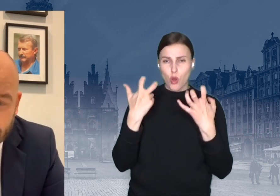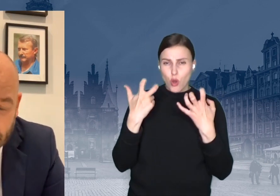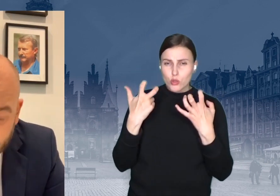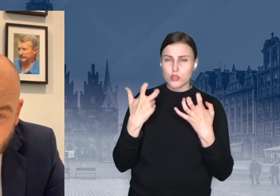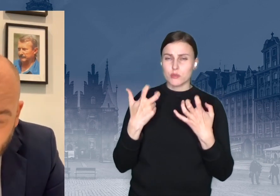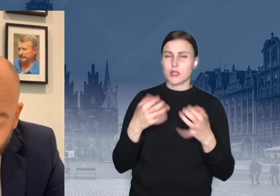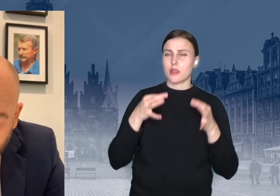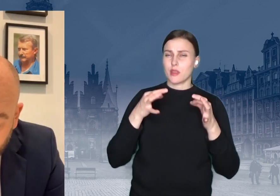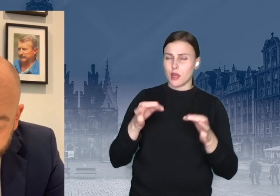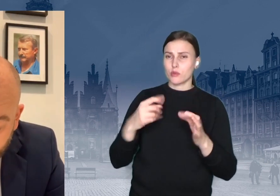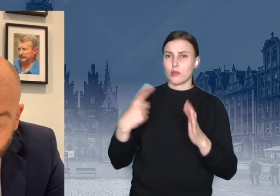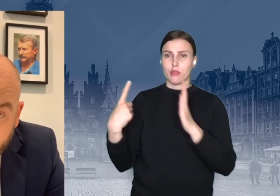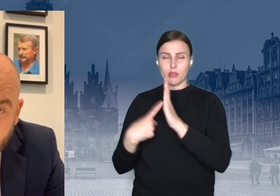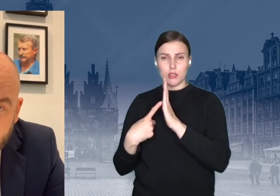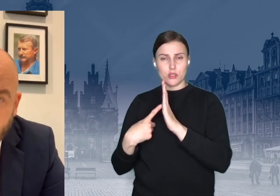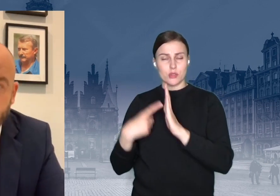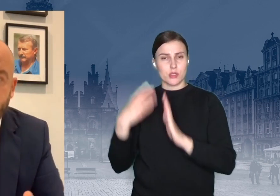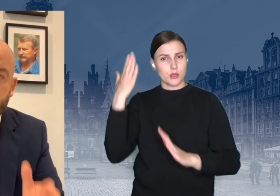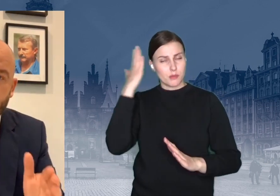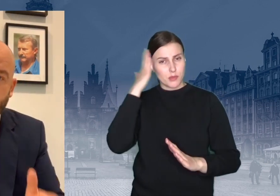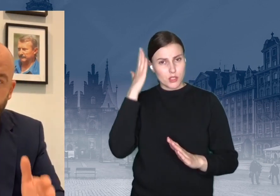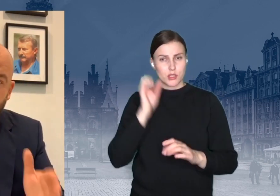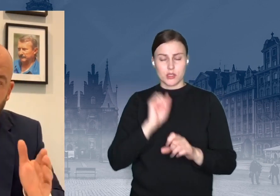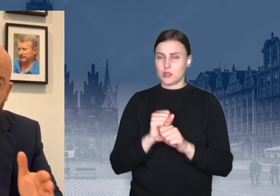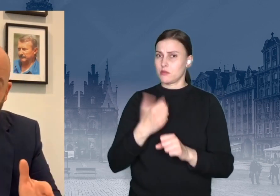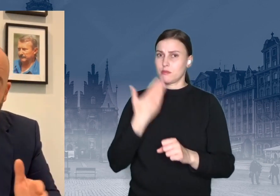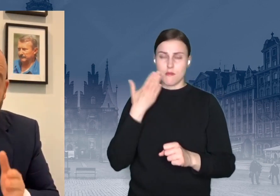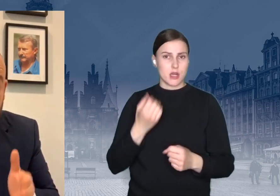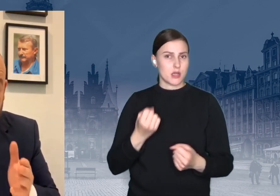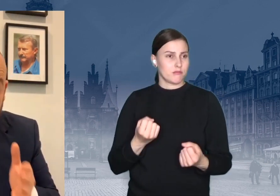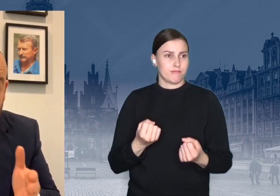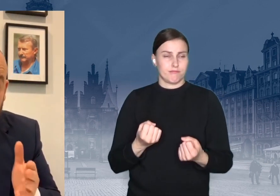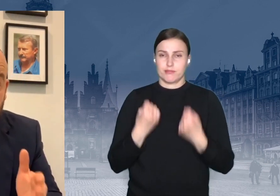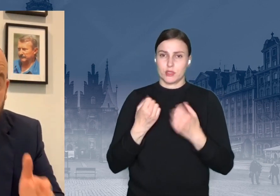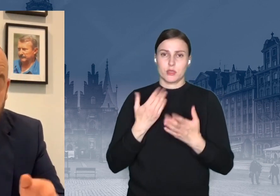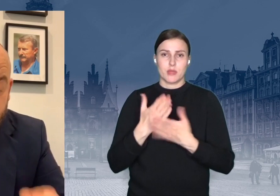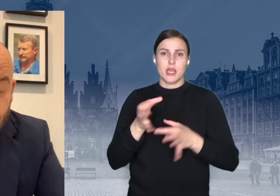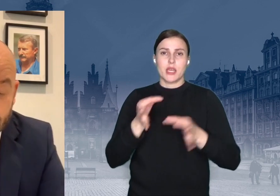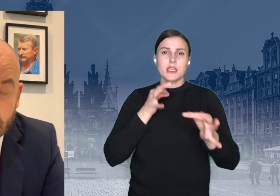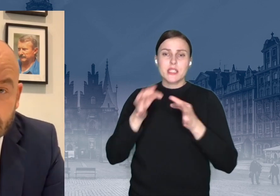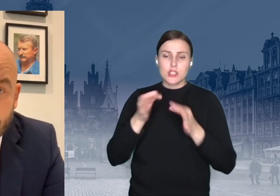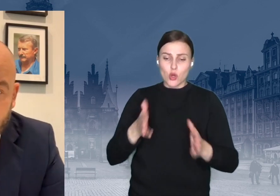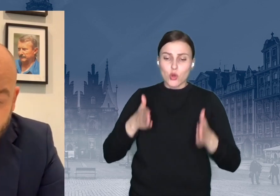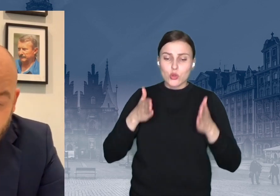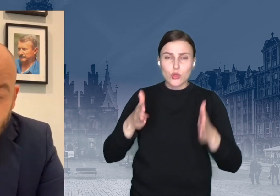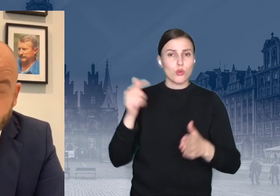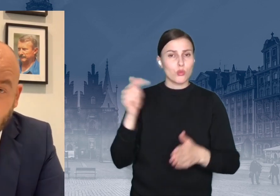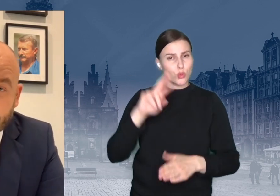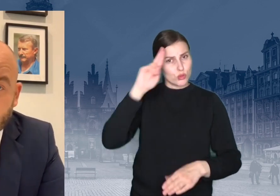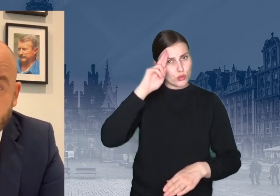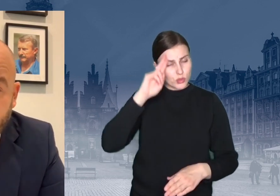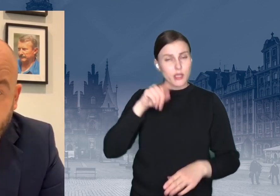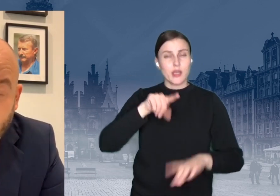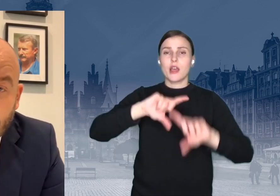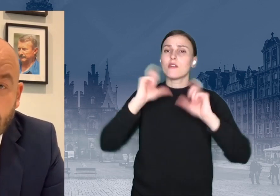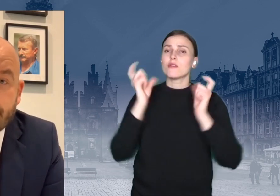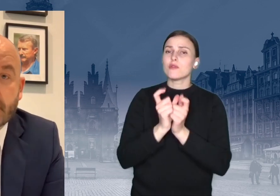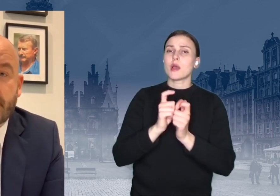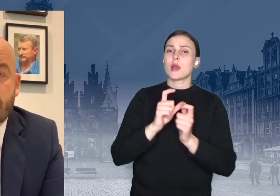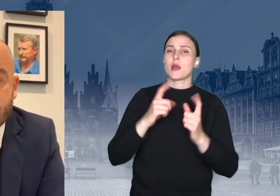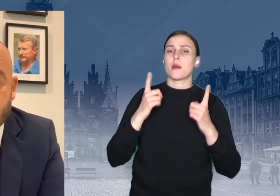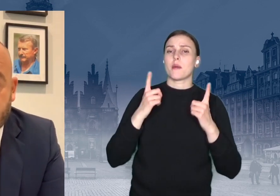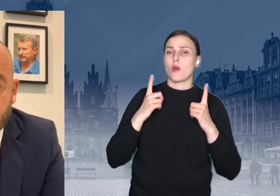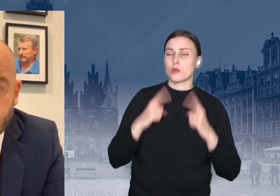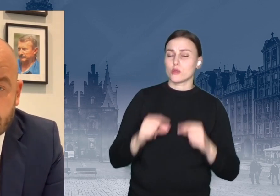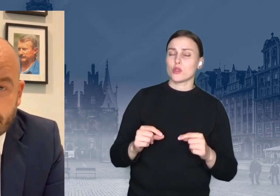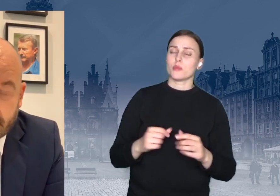do udźwignięcia przez ten historyczny układ drogowy. To trzeba po prostu zrozumieć. W związku z tym, ci wszyscy panowie, którzy mają w tle swojego